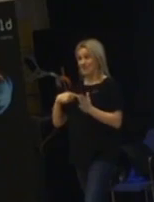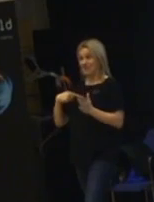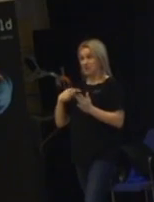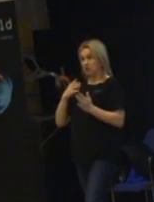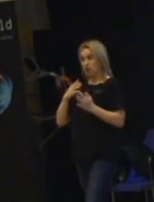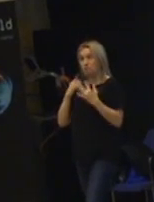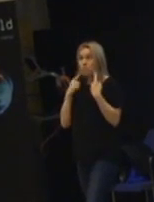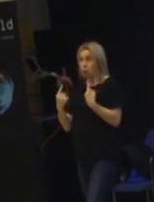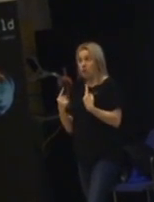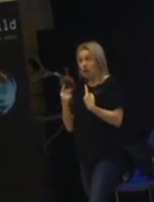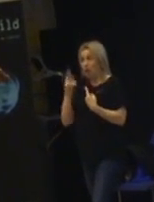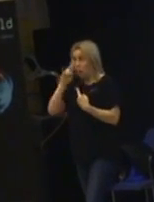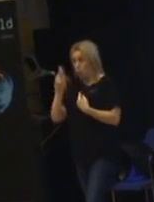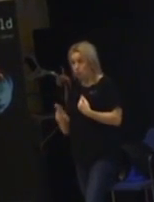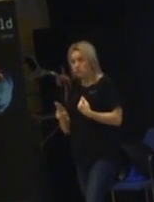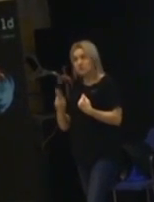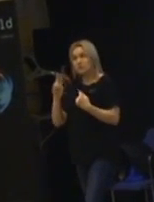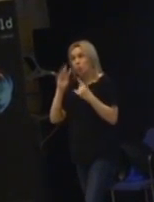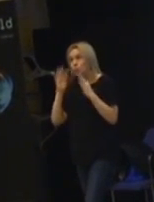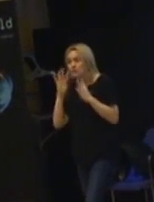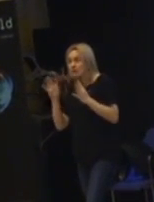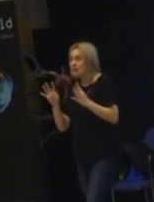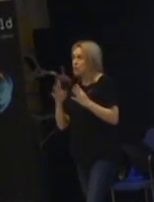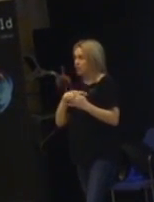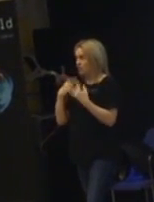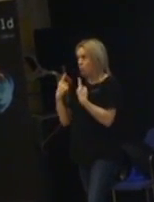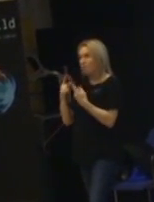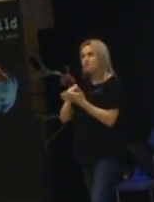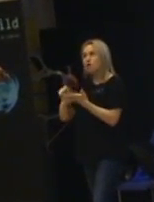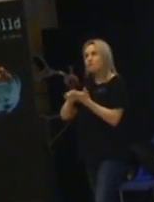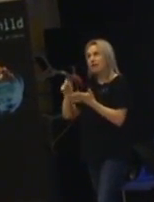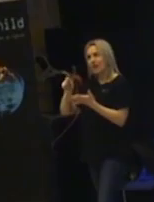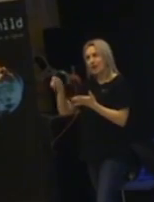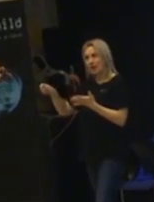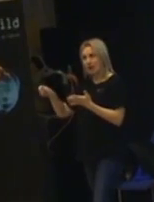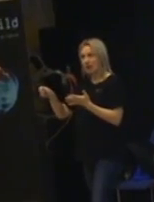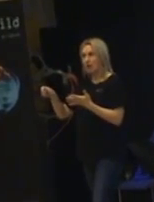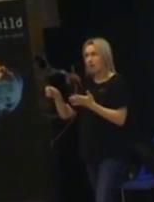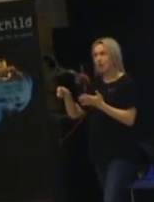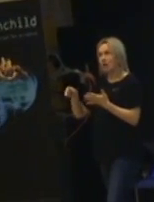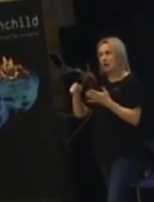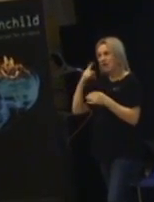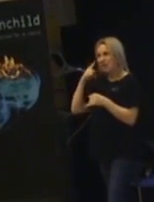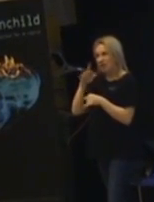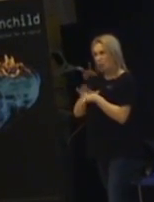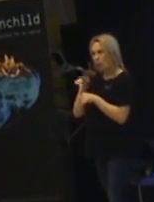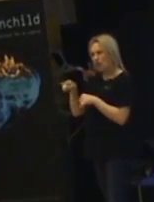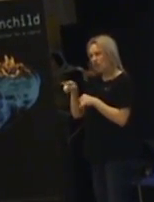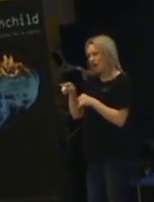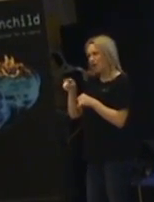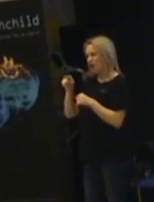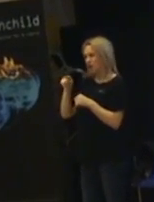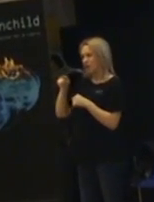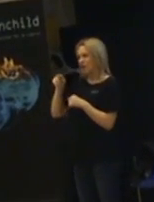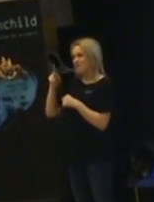beundrar konst. Vi beundrar musik. Vi beundrar författare som skriver. Tänk Jules Verne när han skrev en värld som segling under havet.